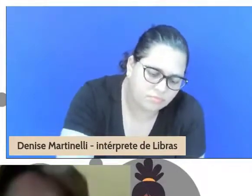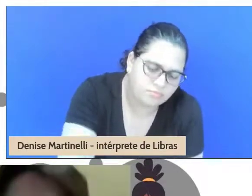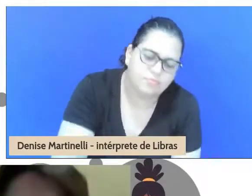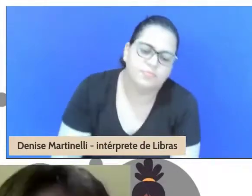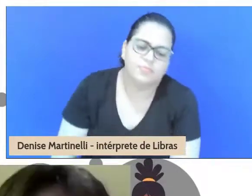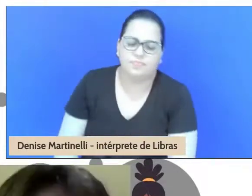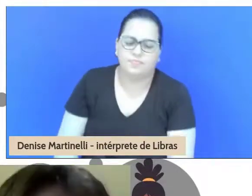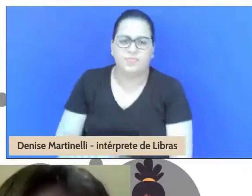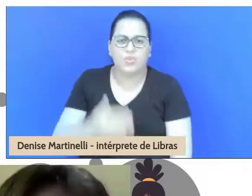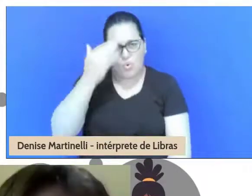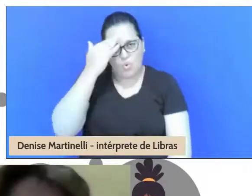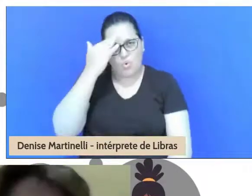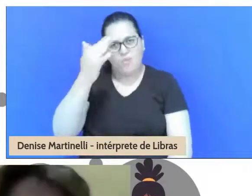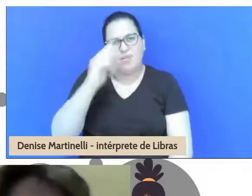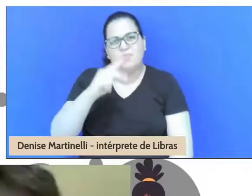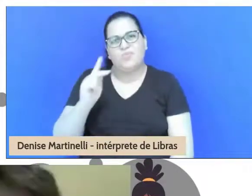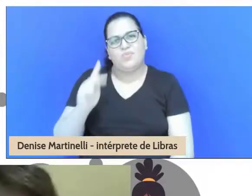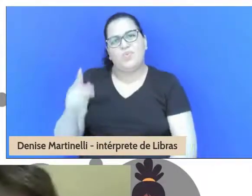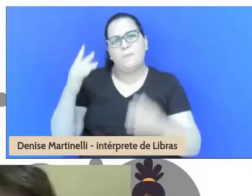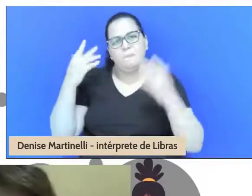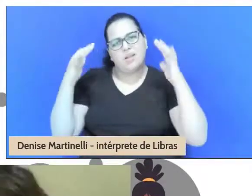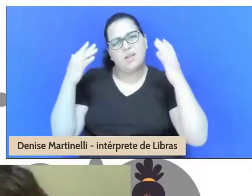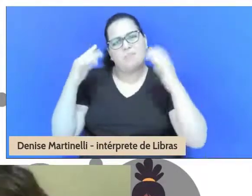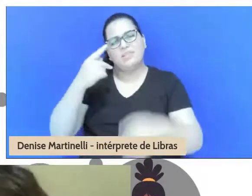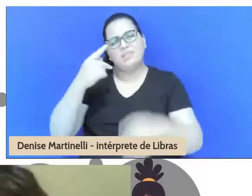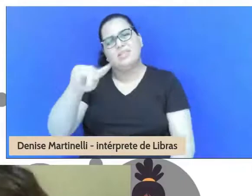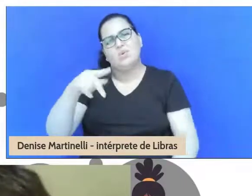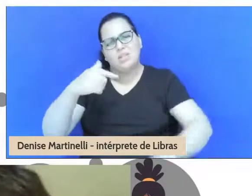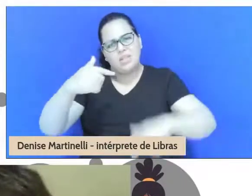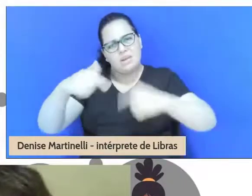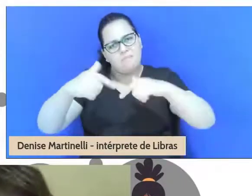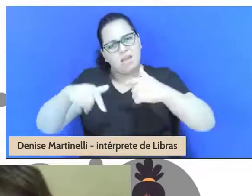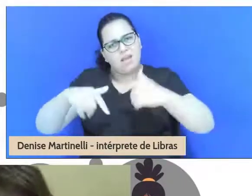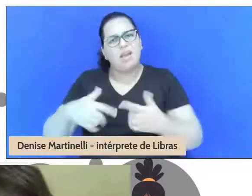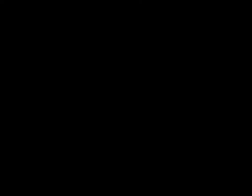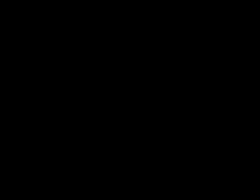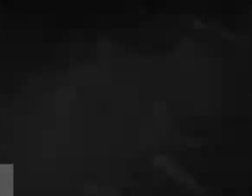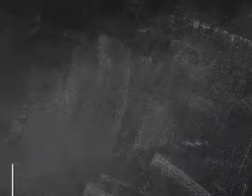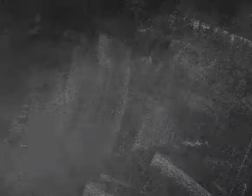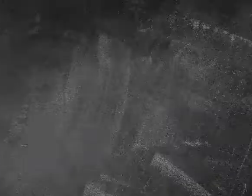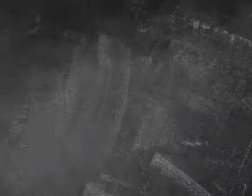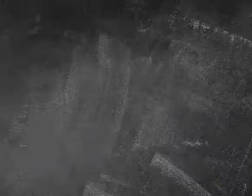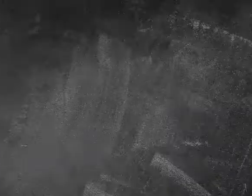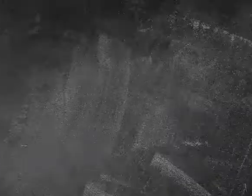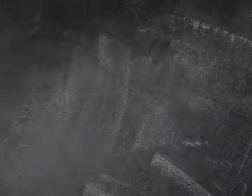também pelo trabalho, pela parceria com a SAEST.